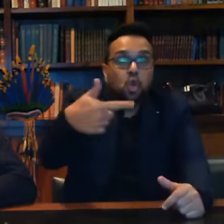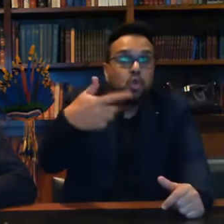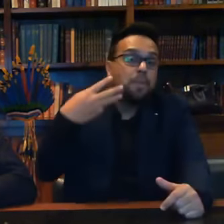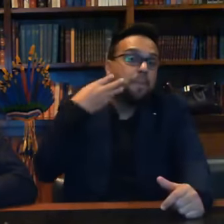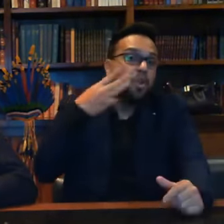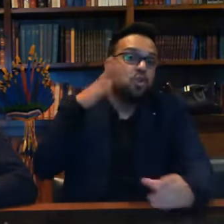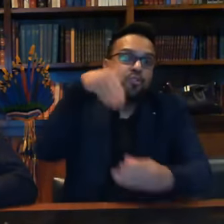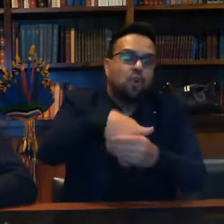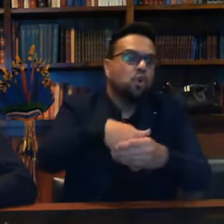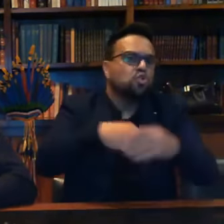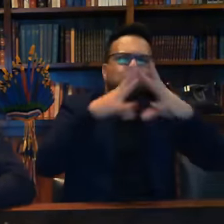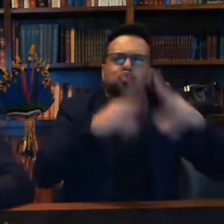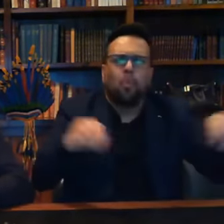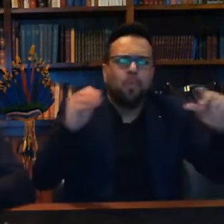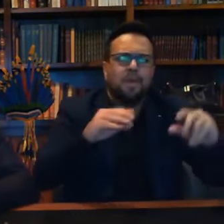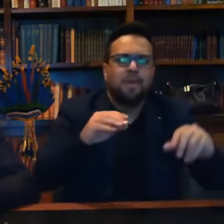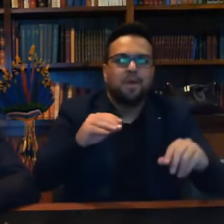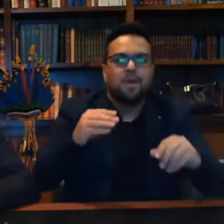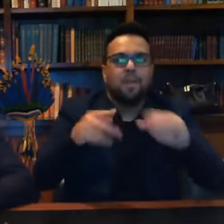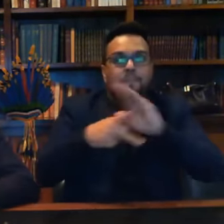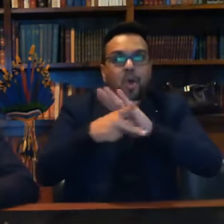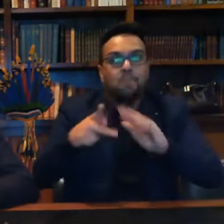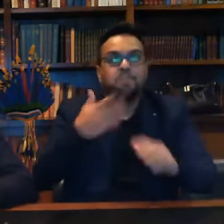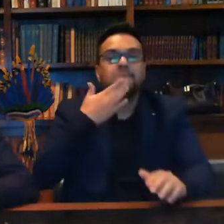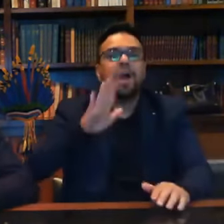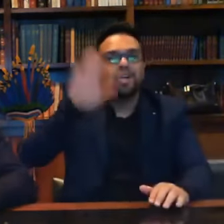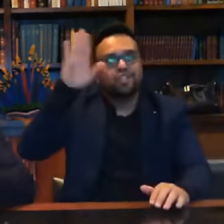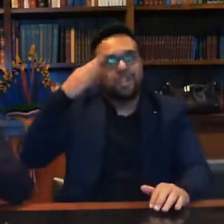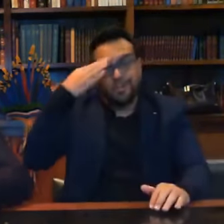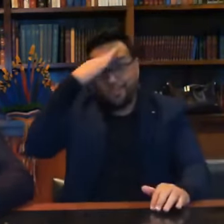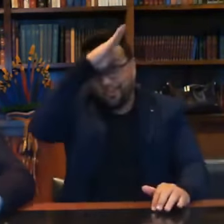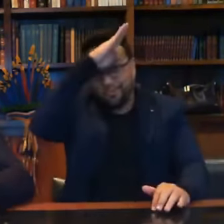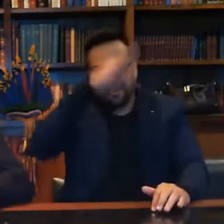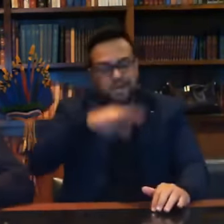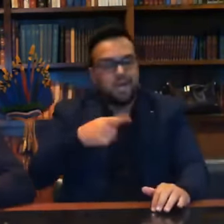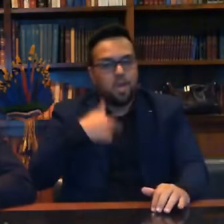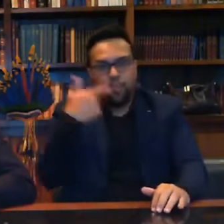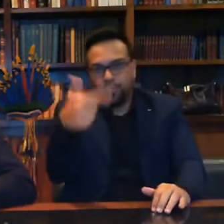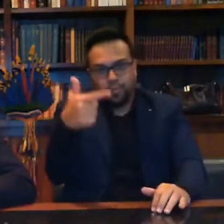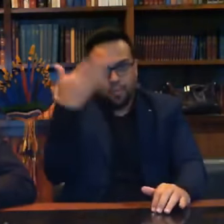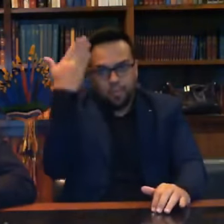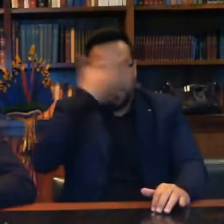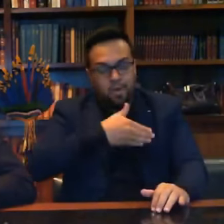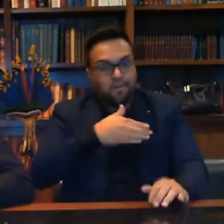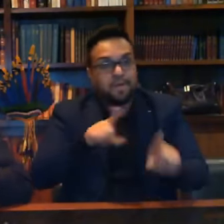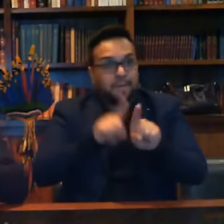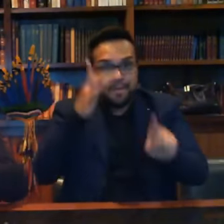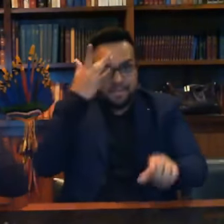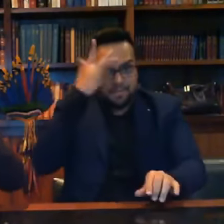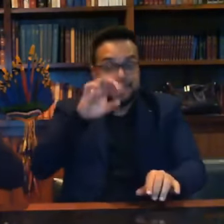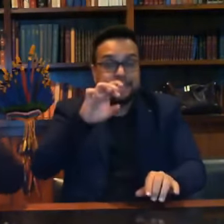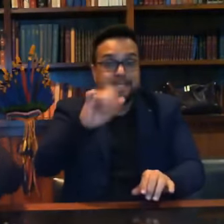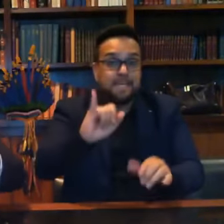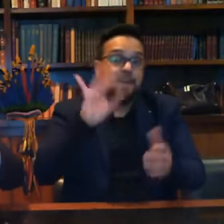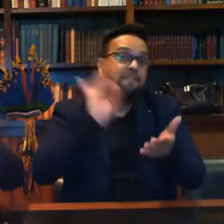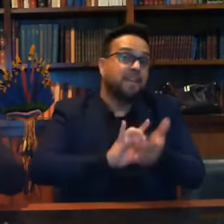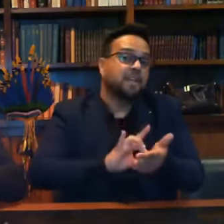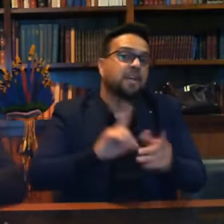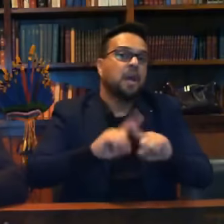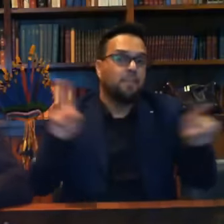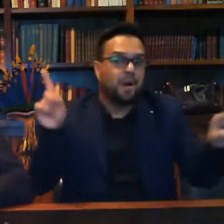Sumir com 12 milhões de votos. Repito, não tenho provas e não sei se isso verdade. Mas a história que